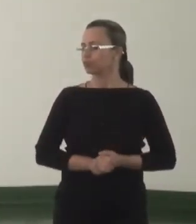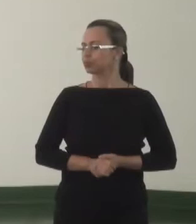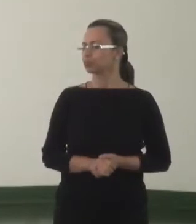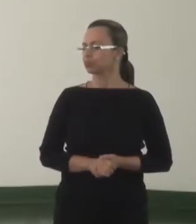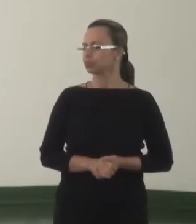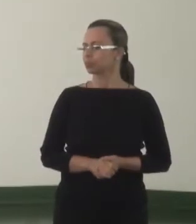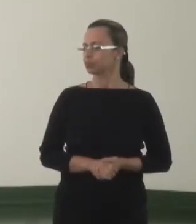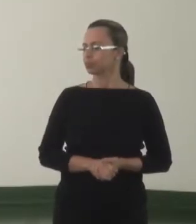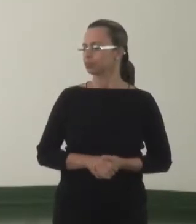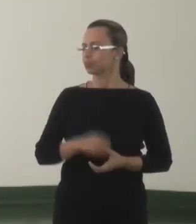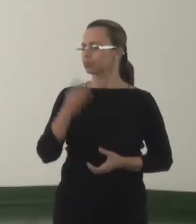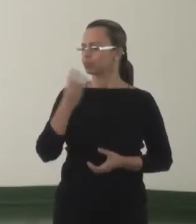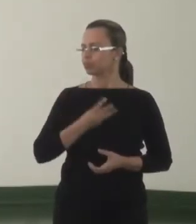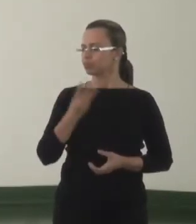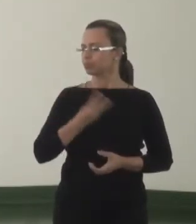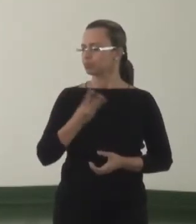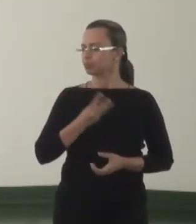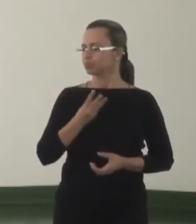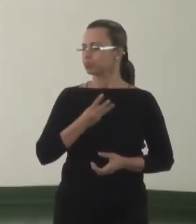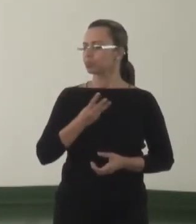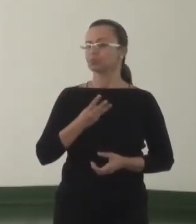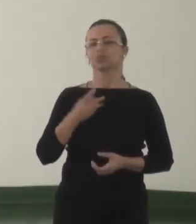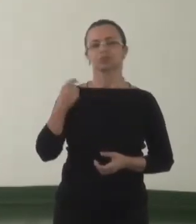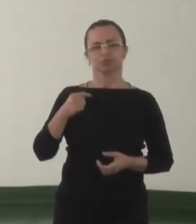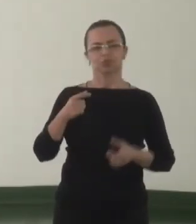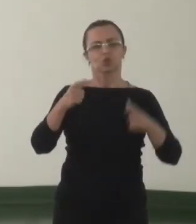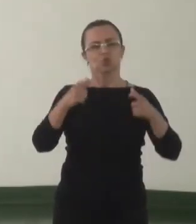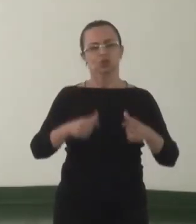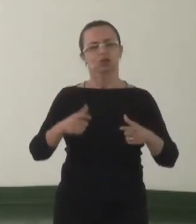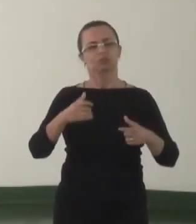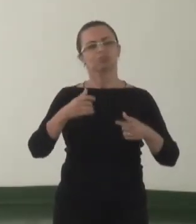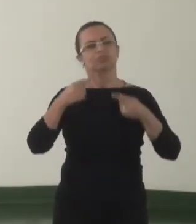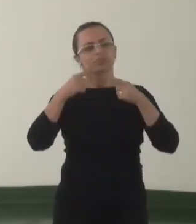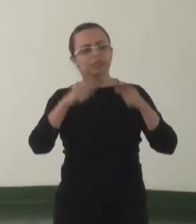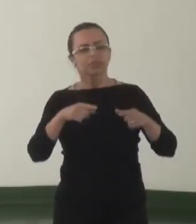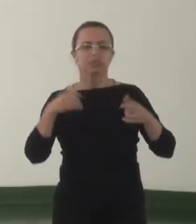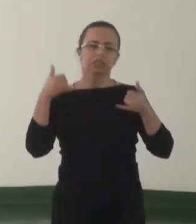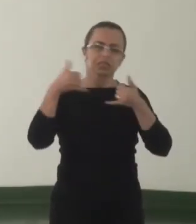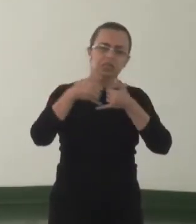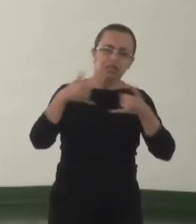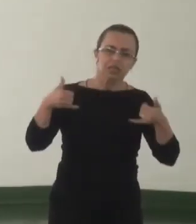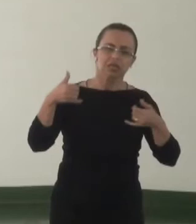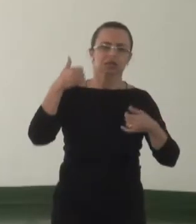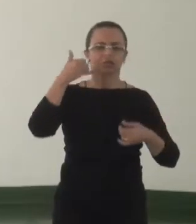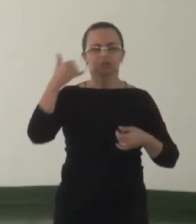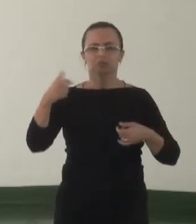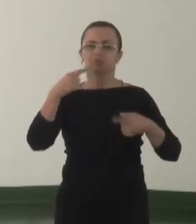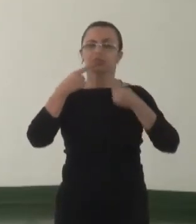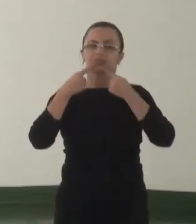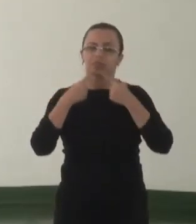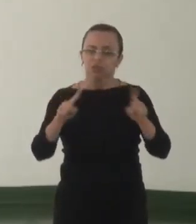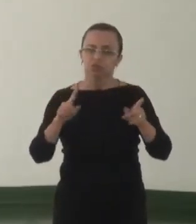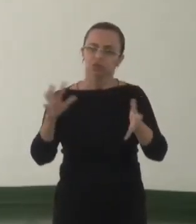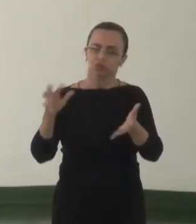Terceiro, canais de denúncias amplamente divulgados. Quarto,